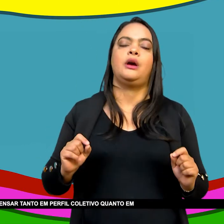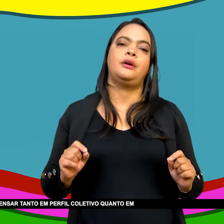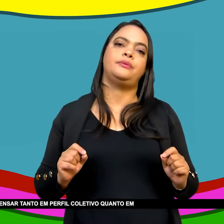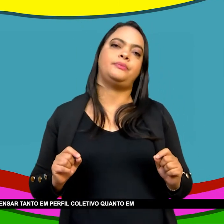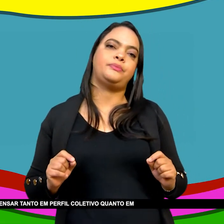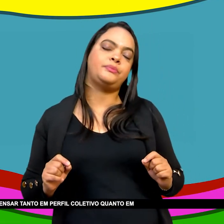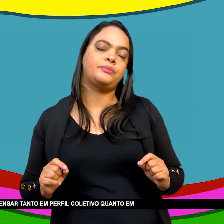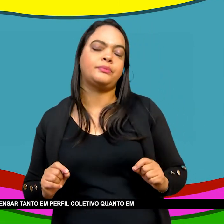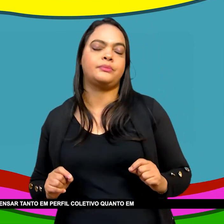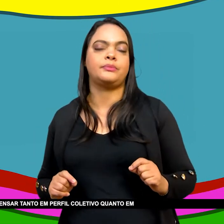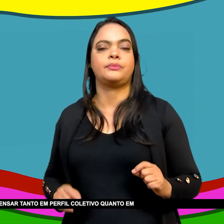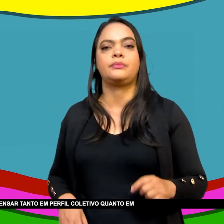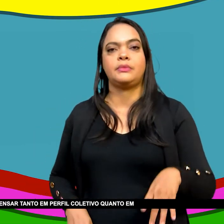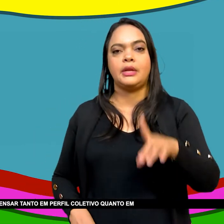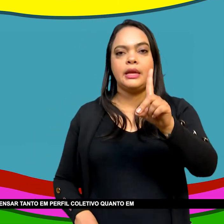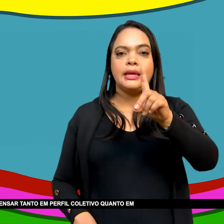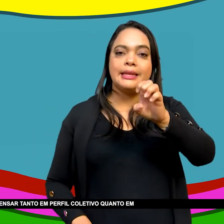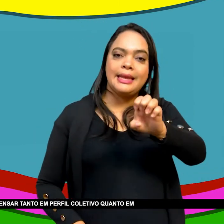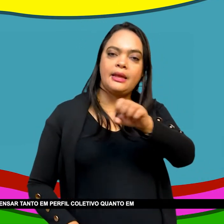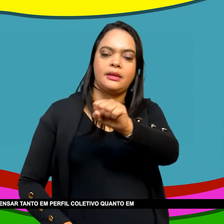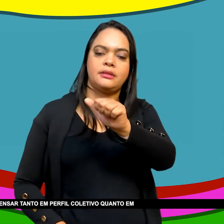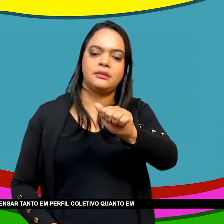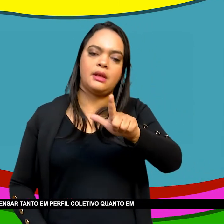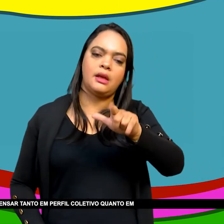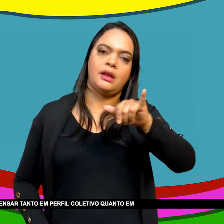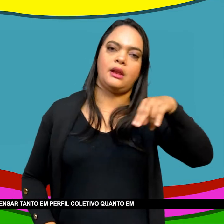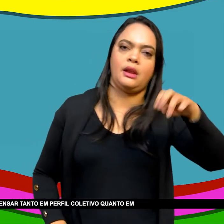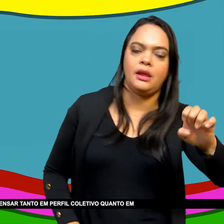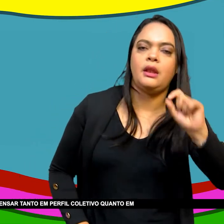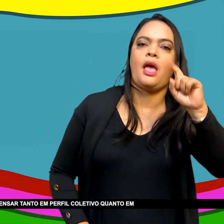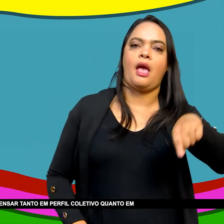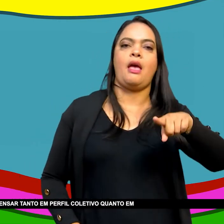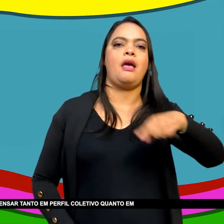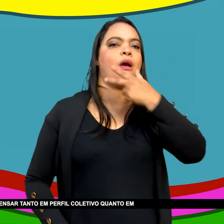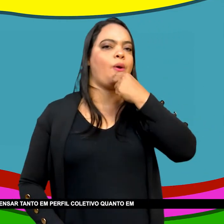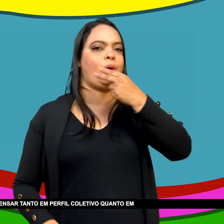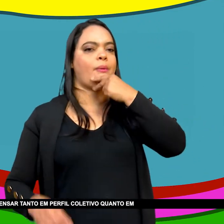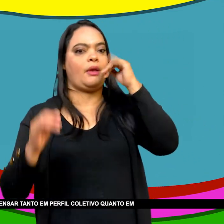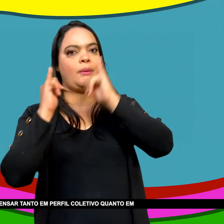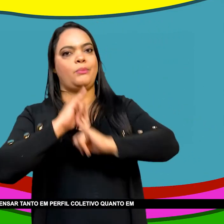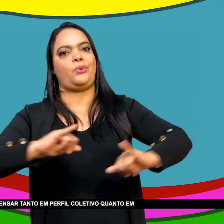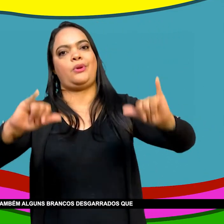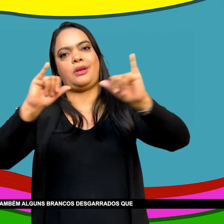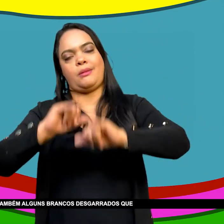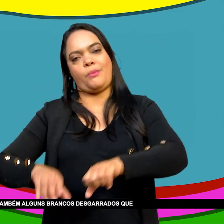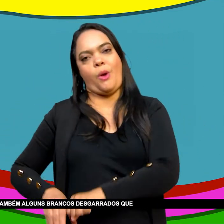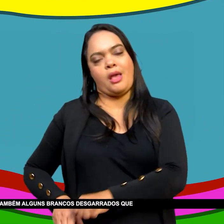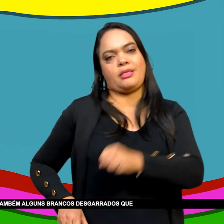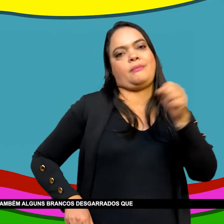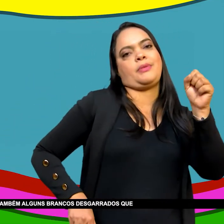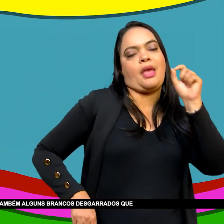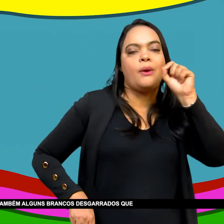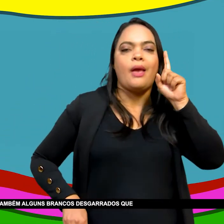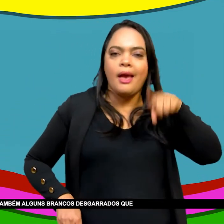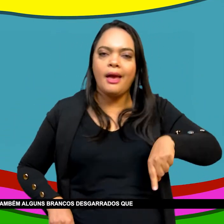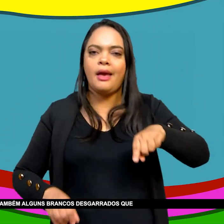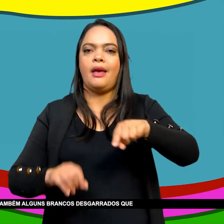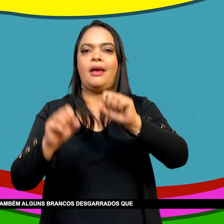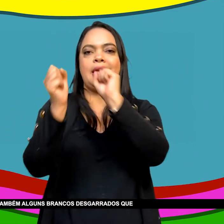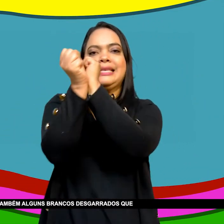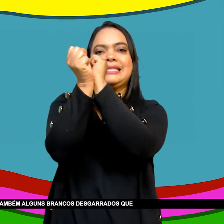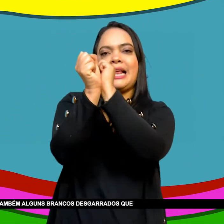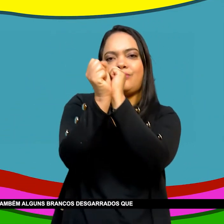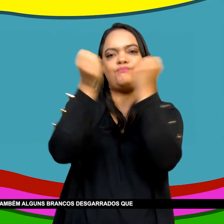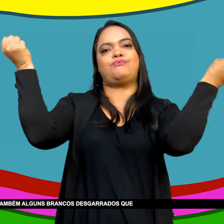negros Então você poderia Pensar Tanto em perfil Coletivo Quanto em perfil Individual Assim De alguma